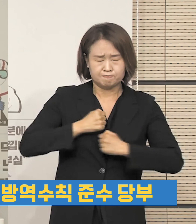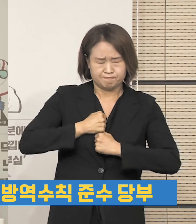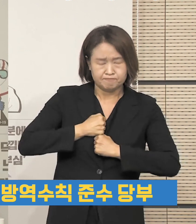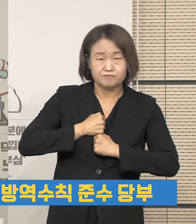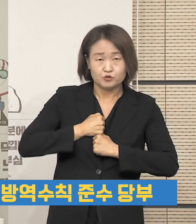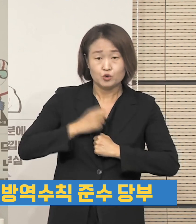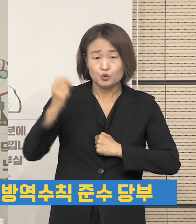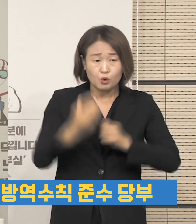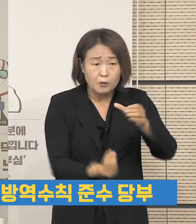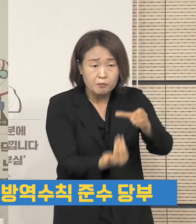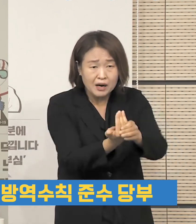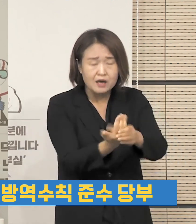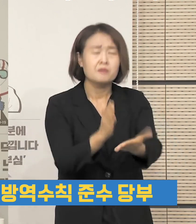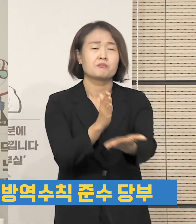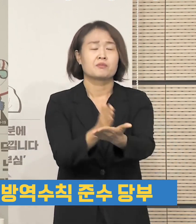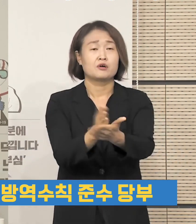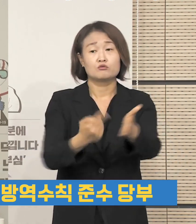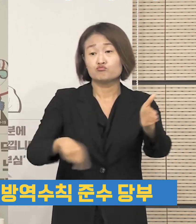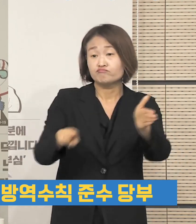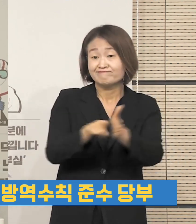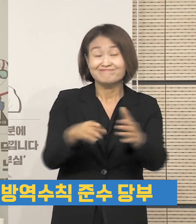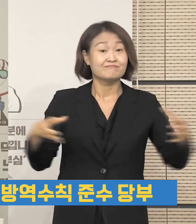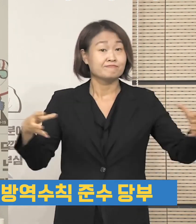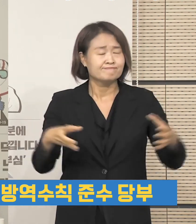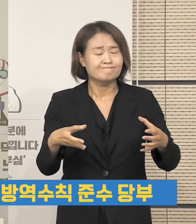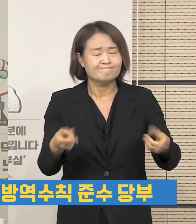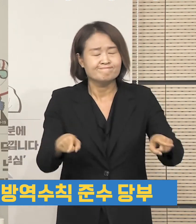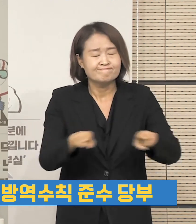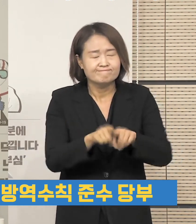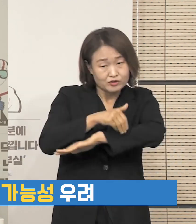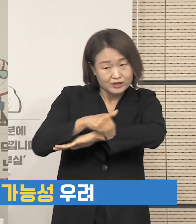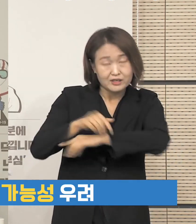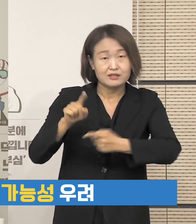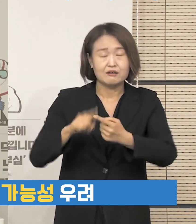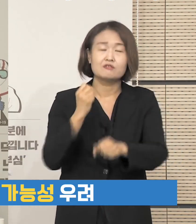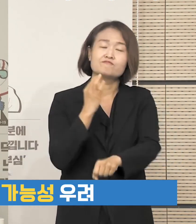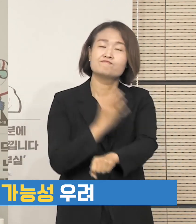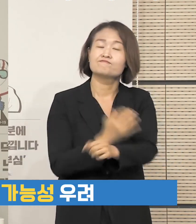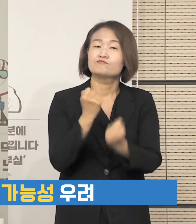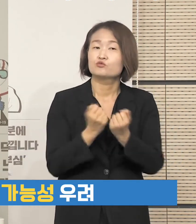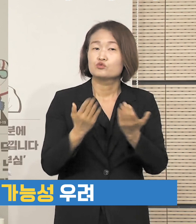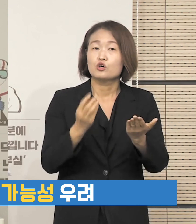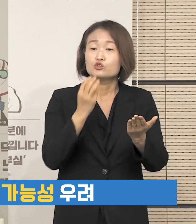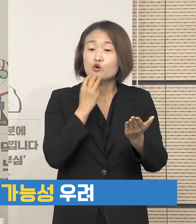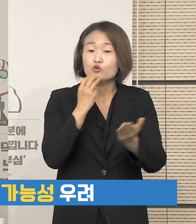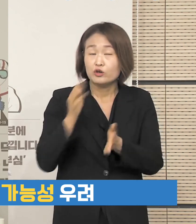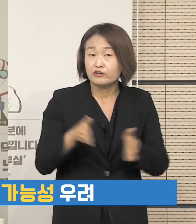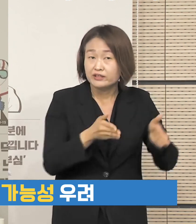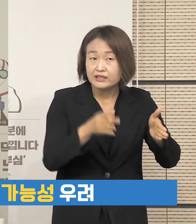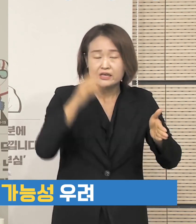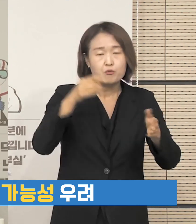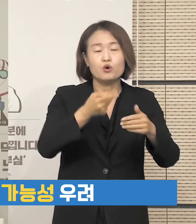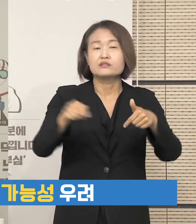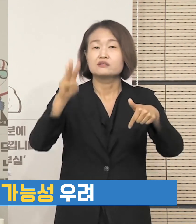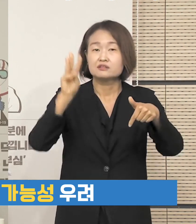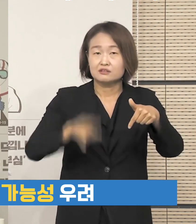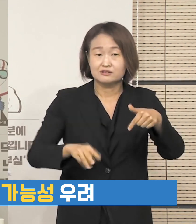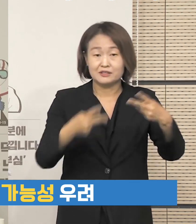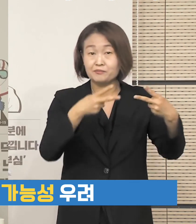같은 사례가 다시 발생하지 않도록 함께 노력해 주시기 바랍니다. 서울, 경기, 인천 3개